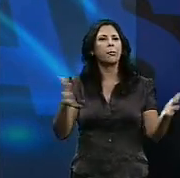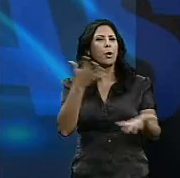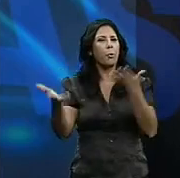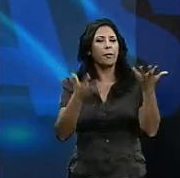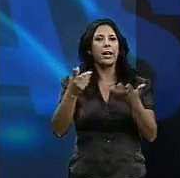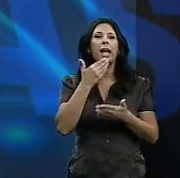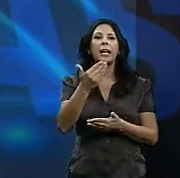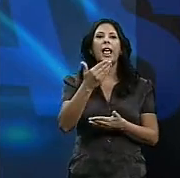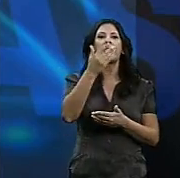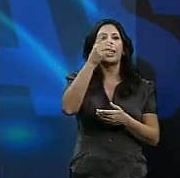cercano al ciudadano.